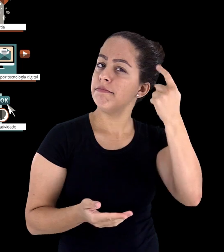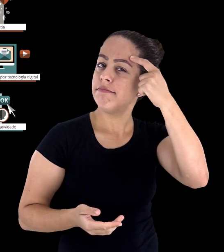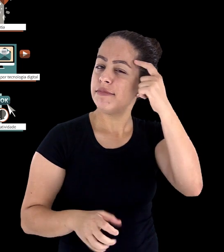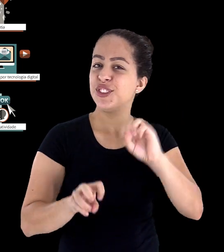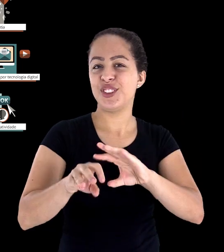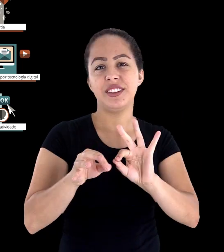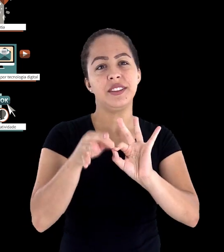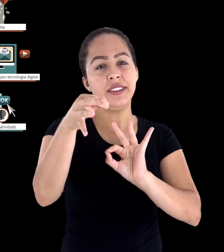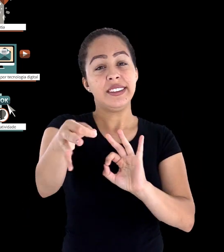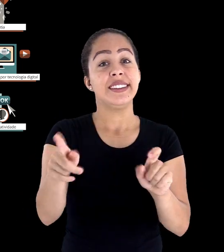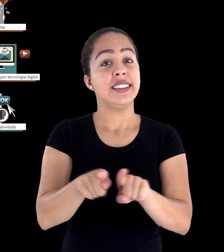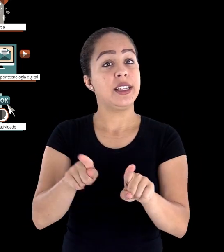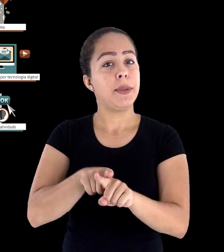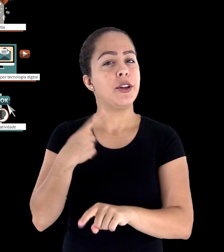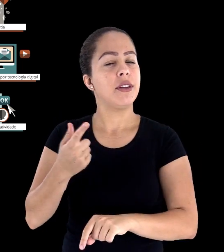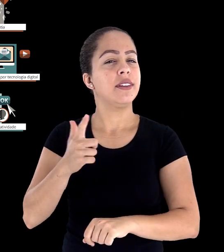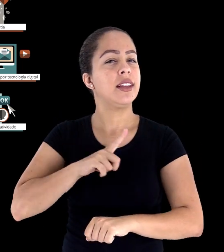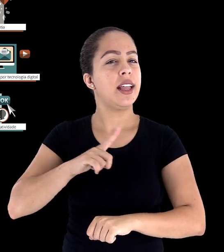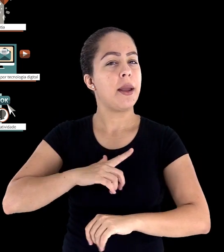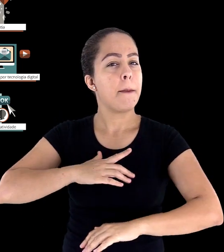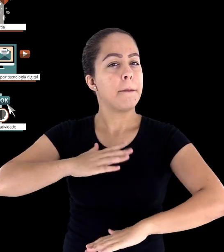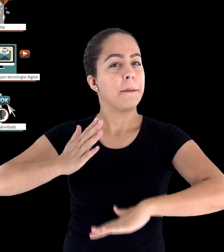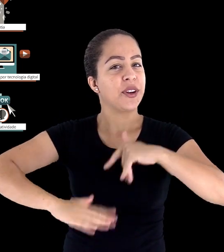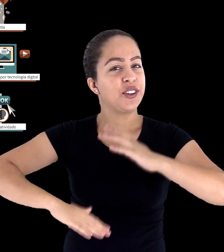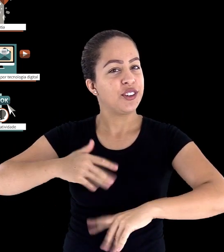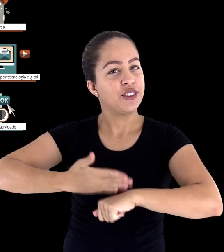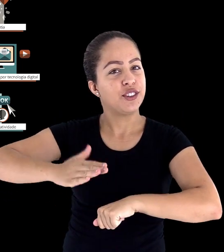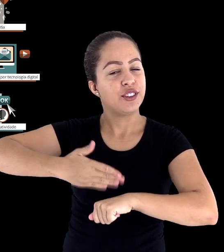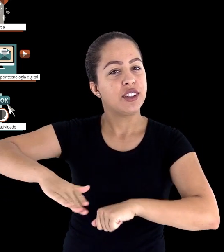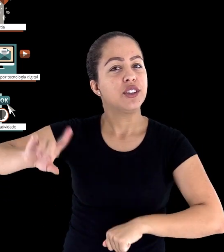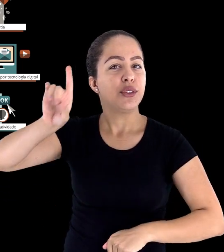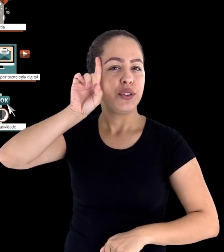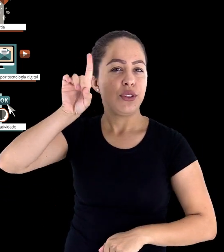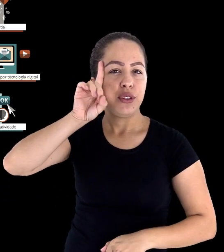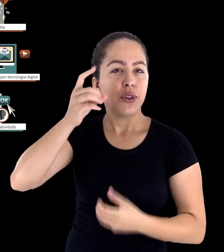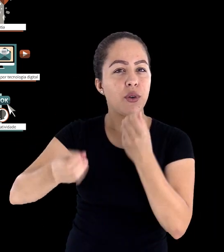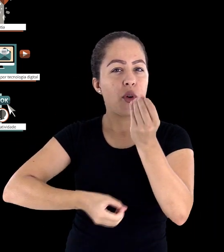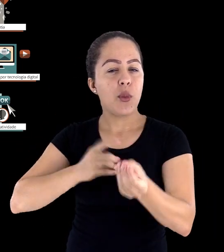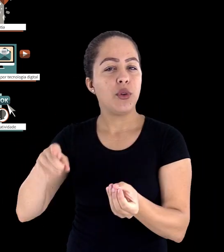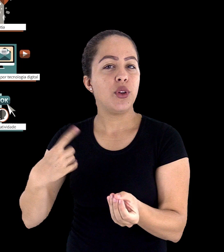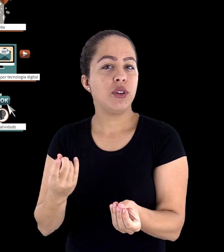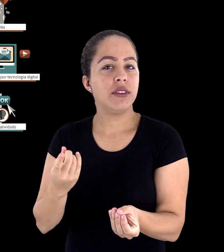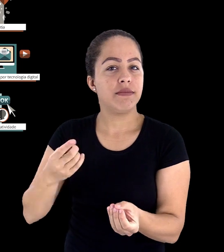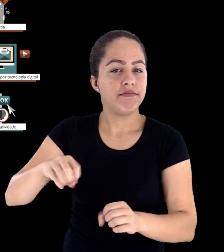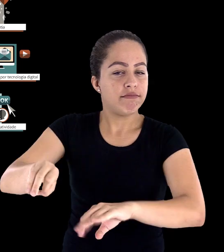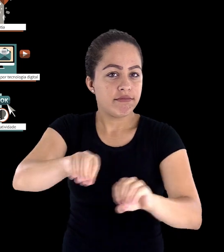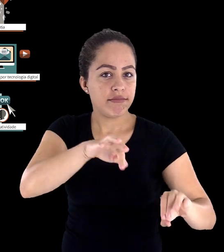quanto em nossa prática cotidiana nas dimensões da docência coletiva exercida aqui no Ceforo.